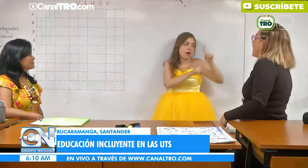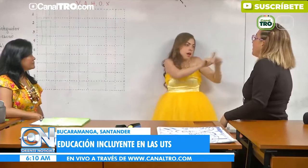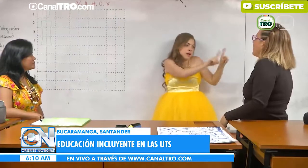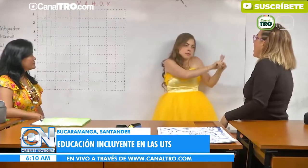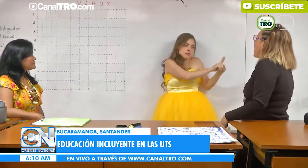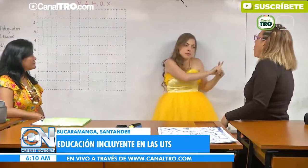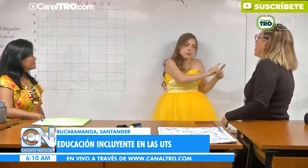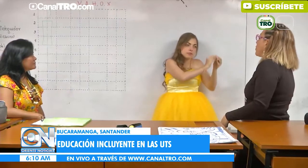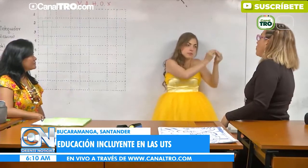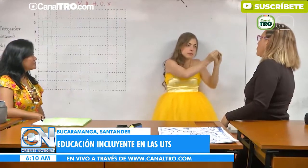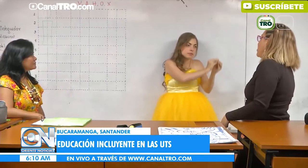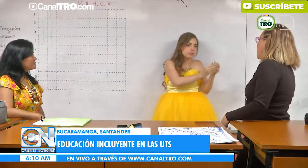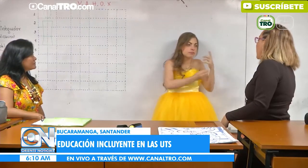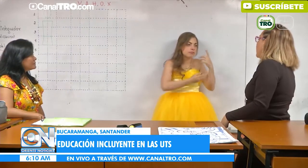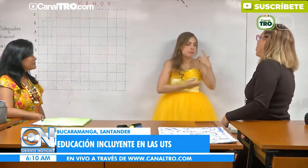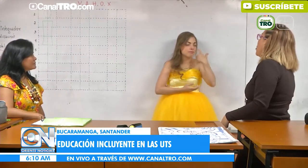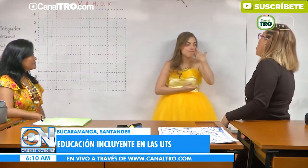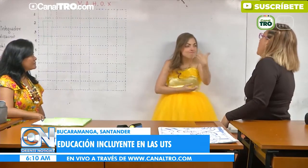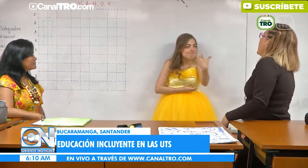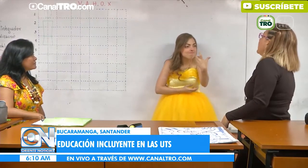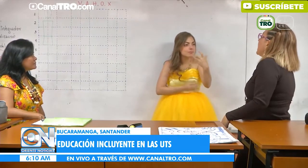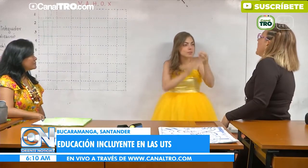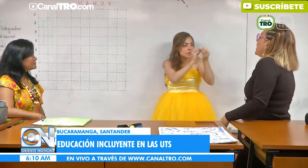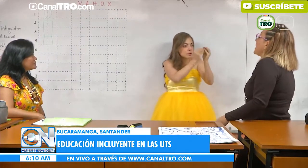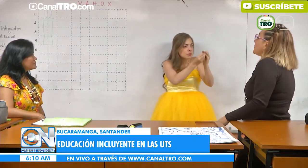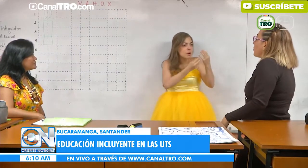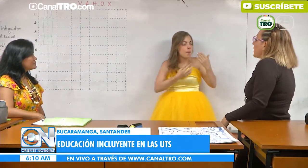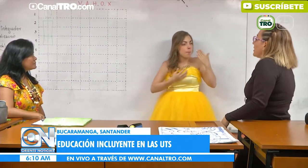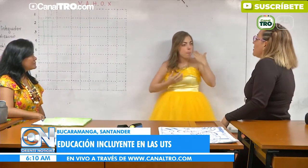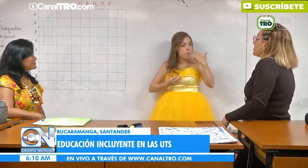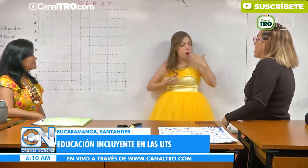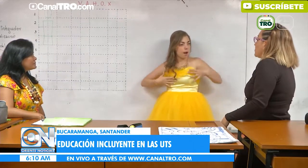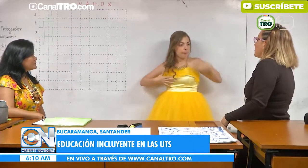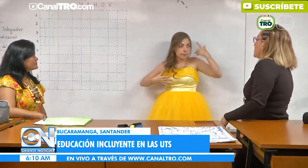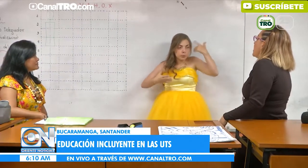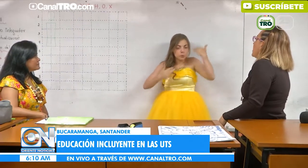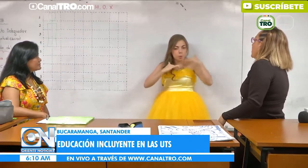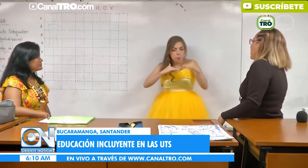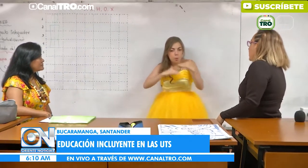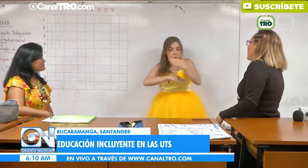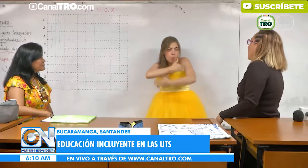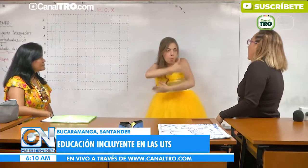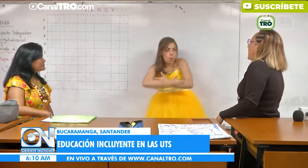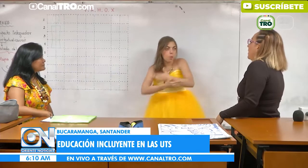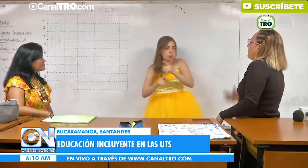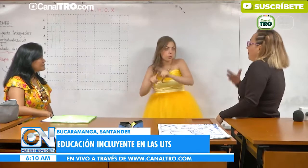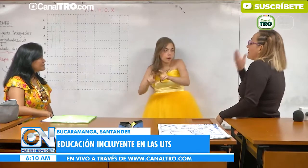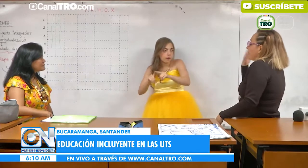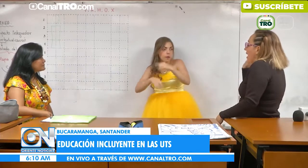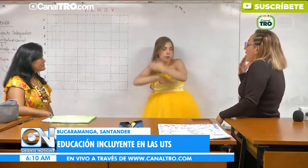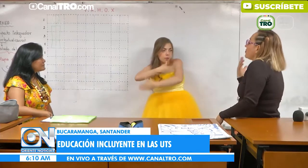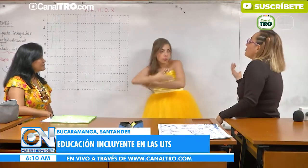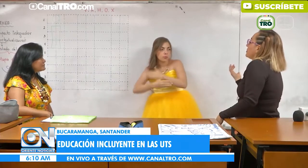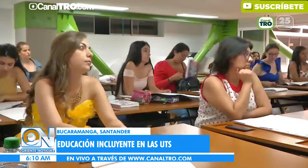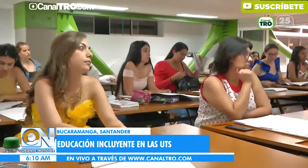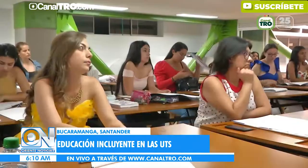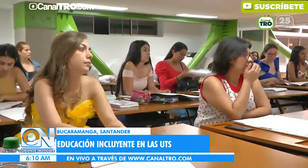creatividad, como el reconocimiento de las mujeres de los años pasados. La